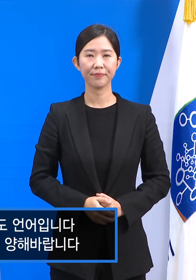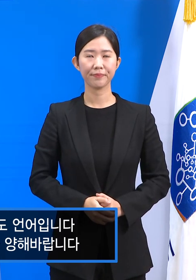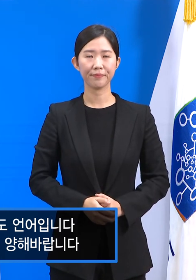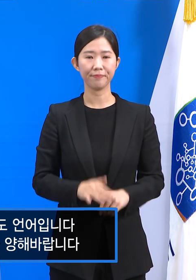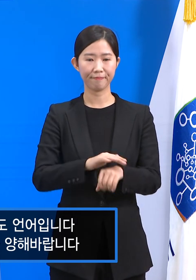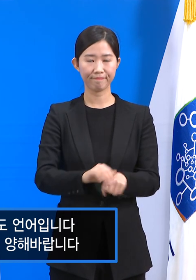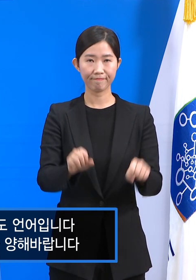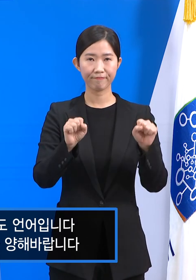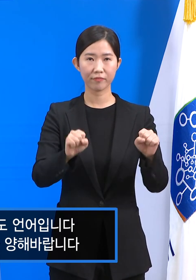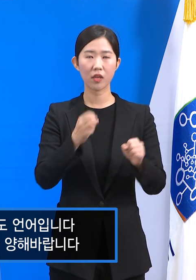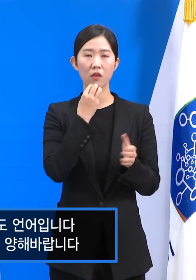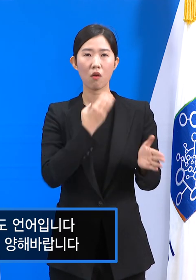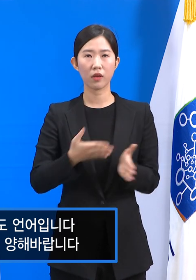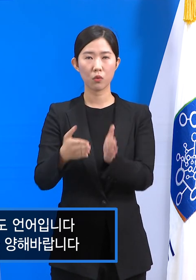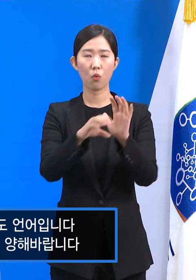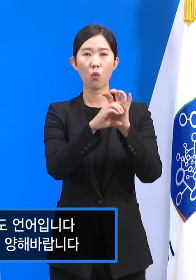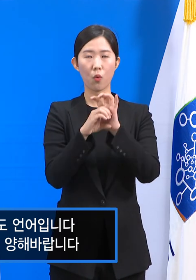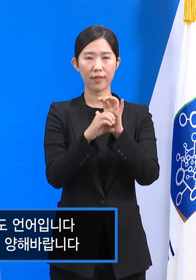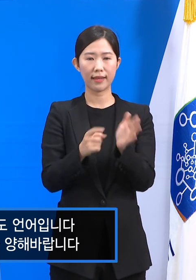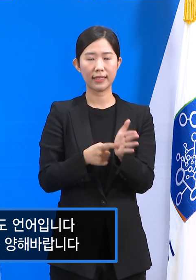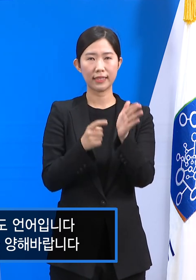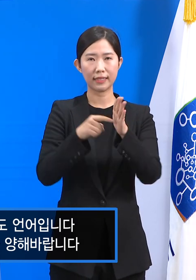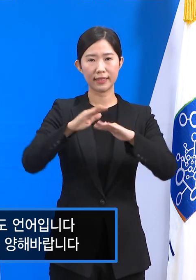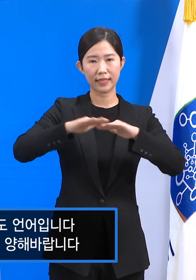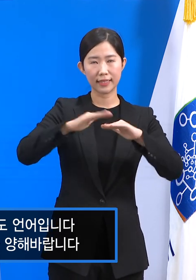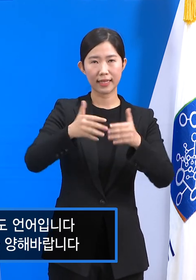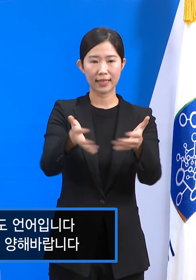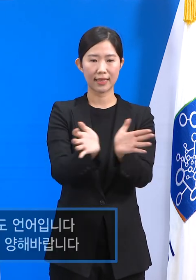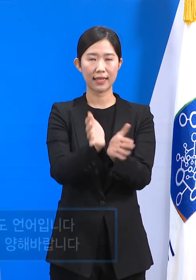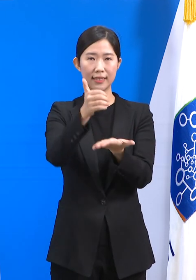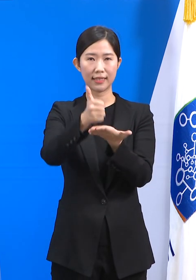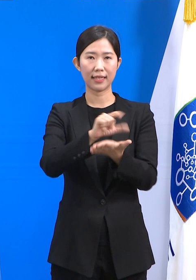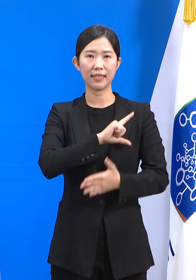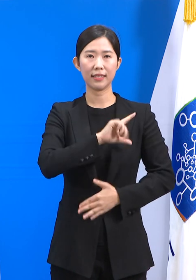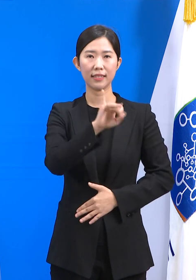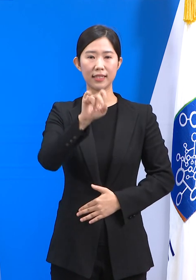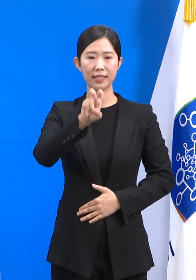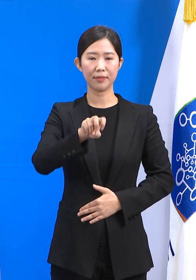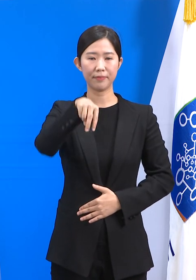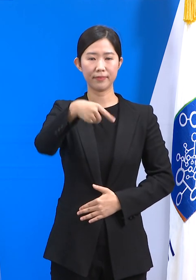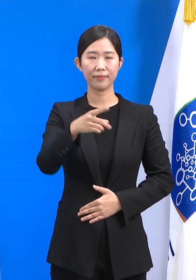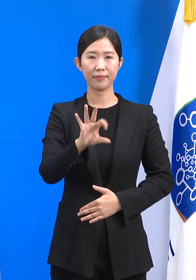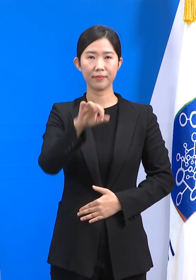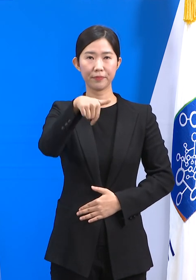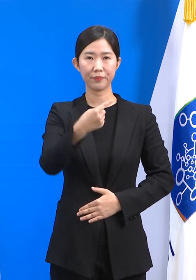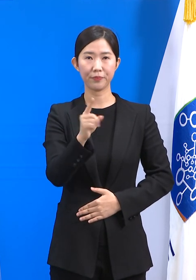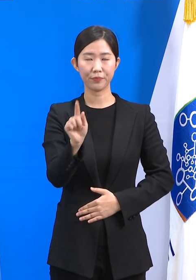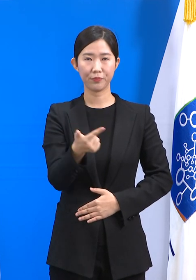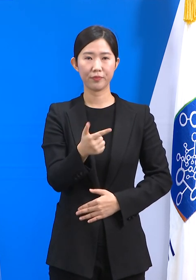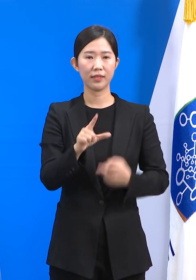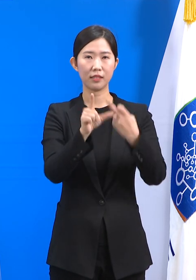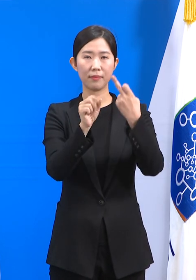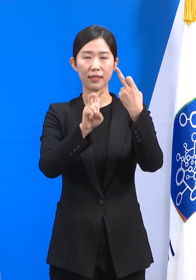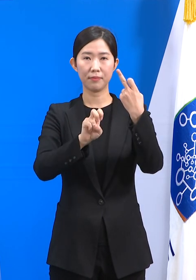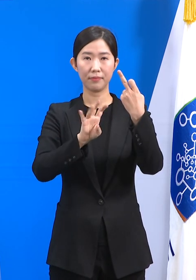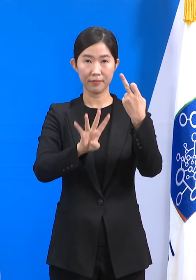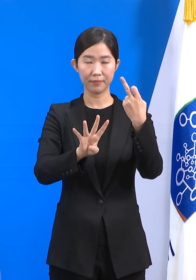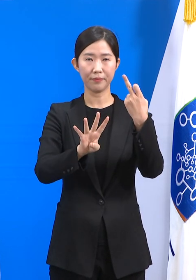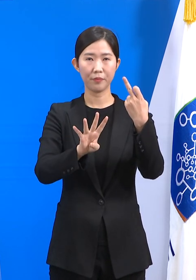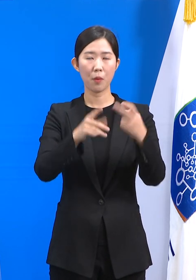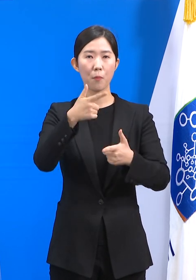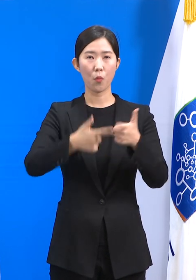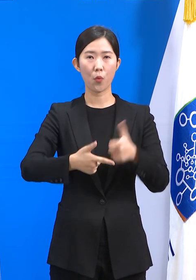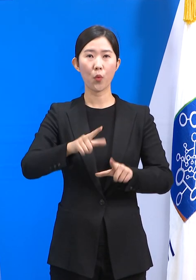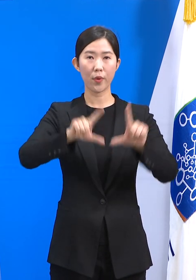안녕하십니까. 경기도 코로나19 긴급대응단의 임승관입니다. 12월 24일 목요일 경기도 코로나19 대응